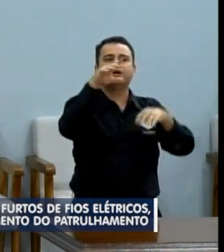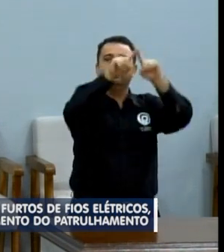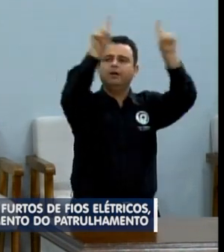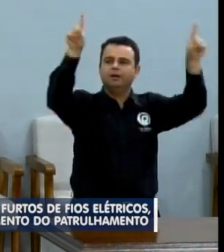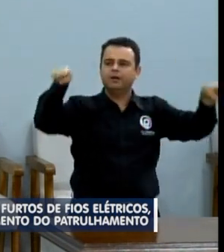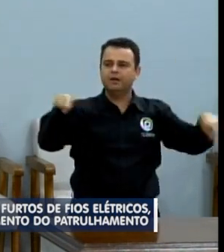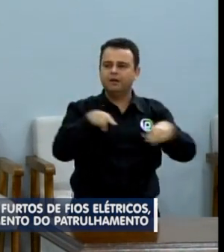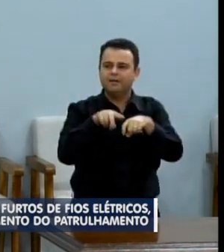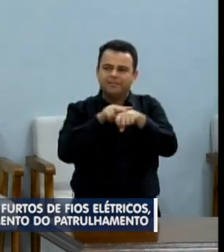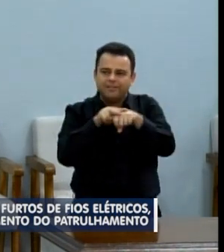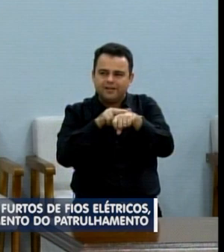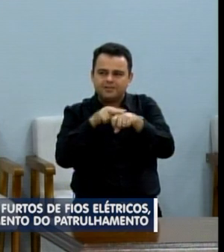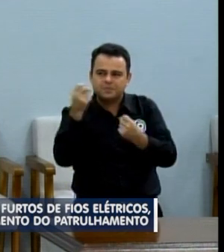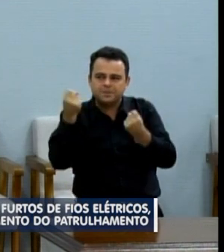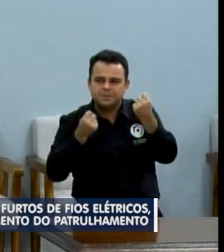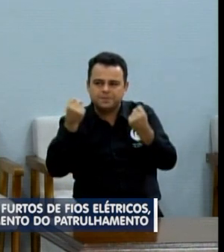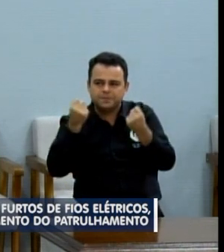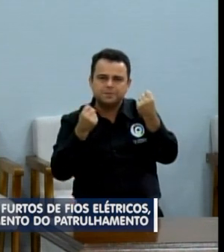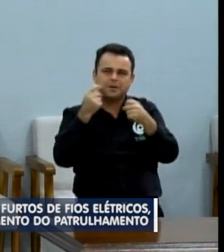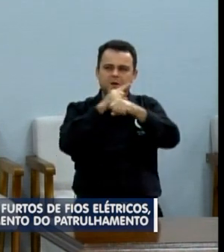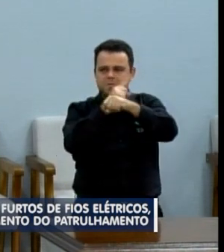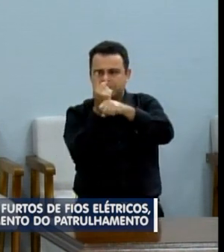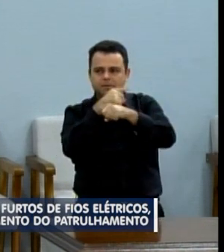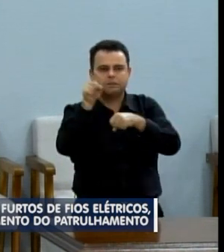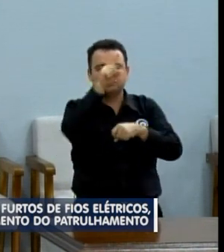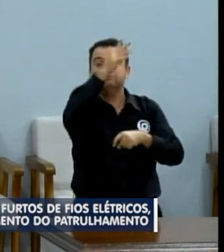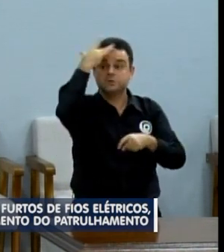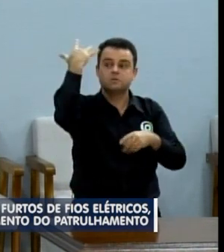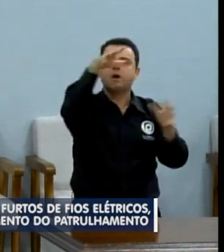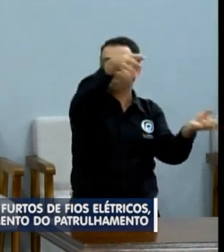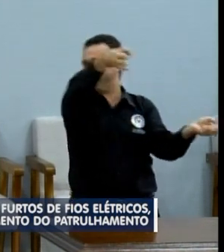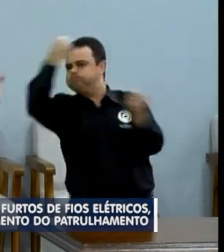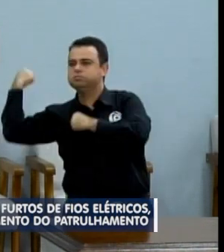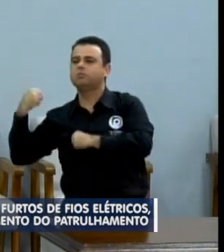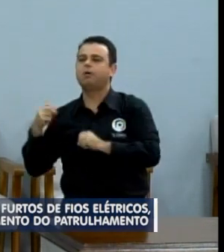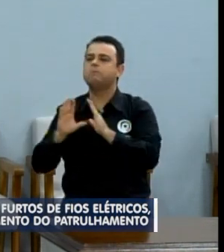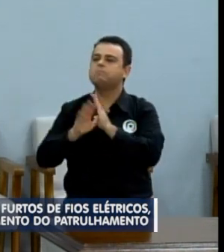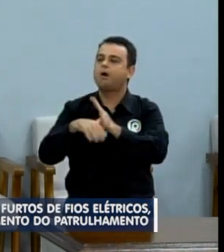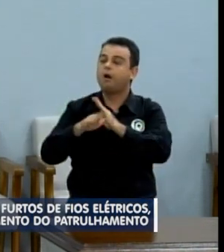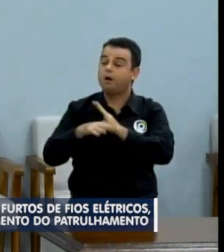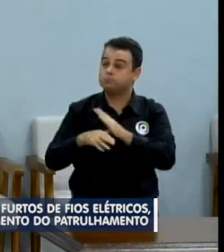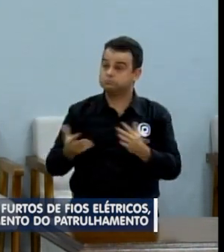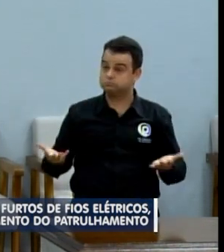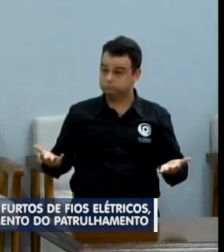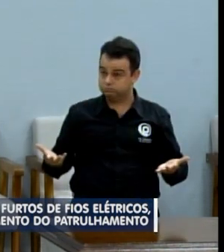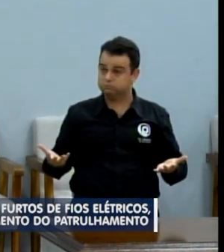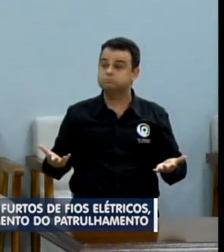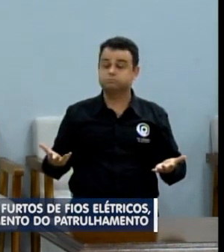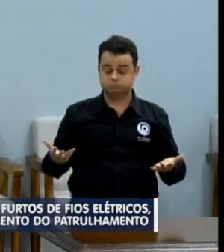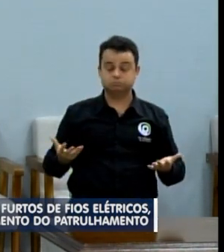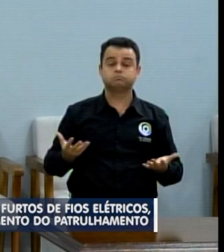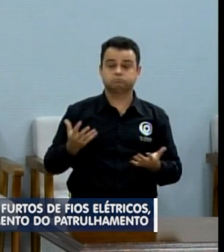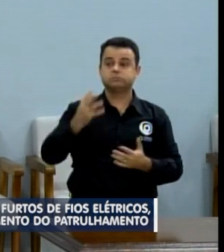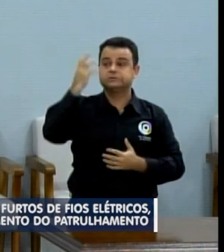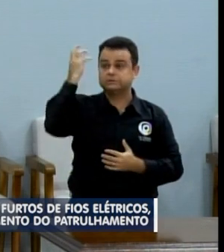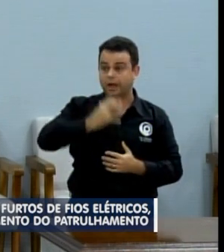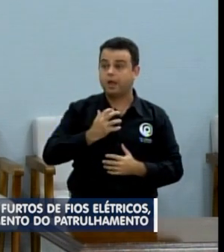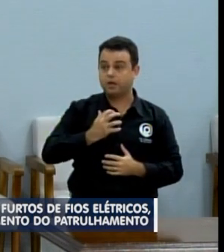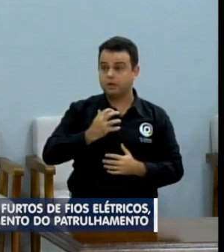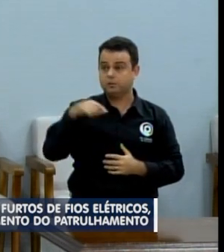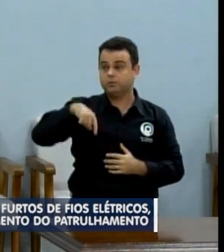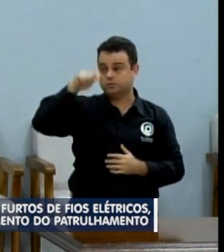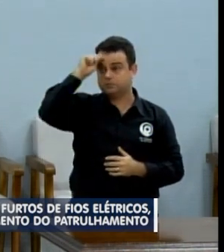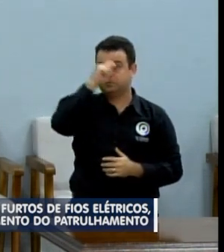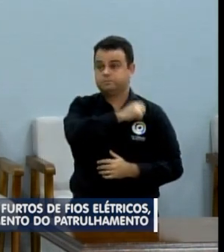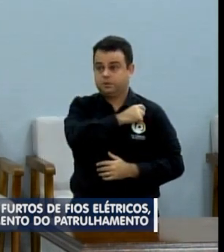O tamanho é o prejuízo, vereadores, das pessoas que estão nas drogas. É um fato muito sério que essa casa está